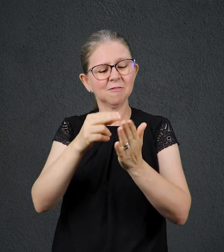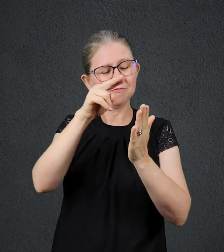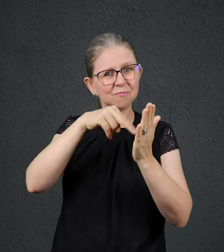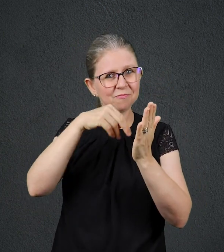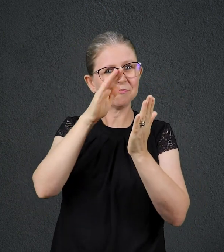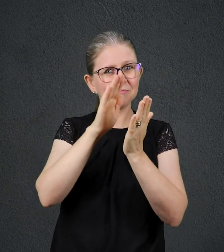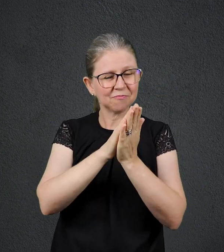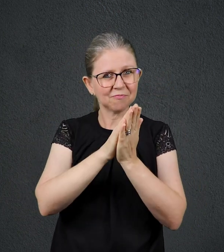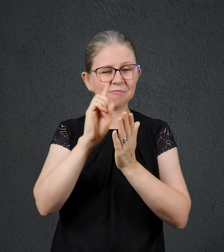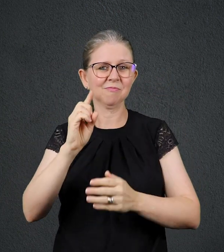versículos de 1 a 6.